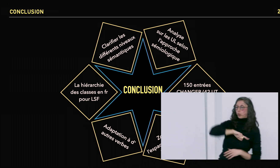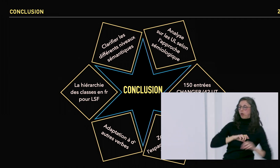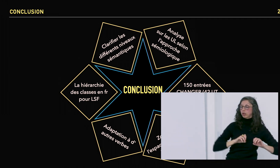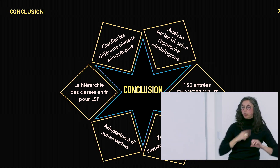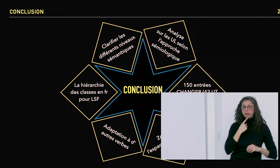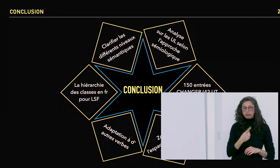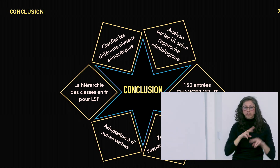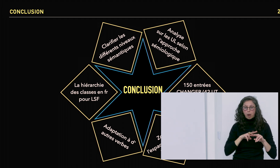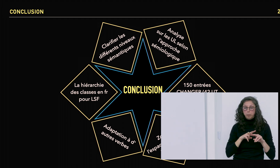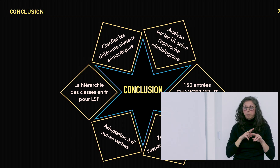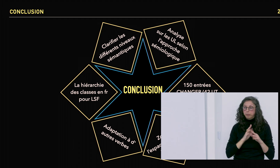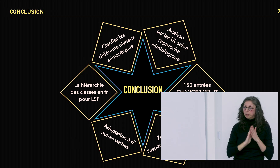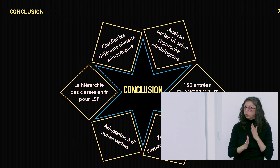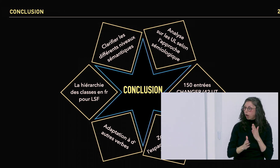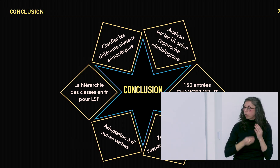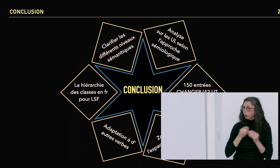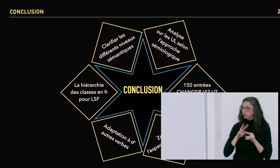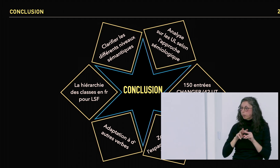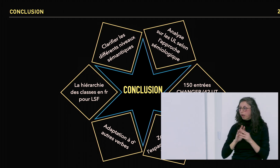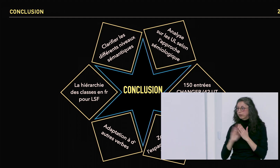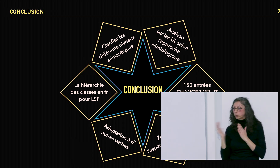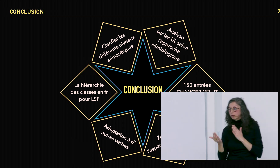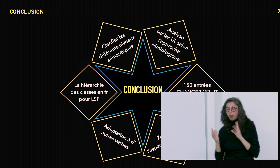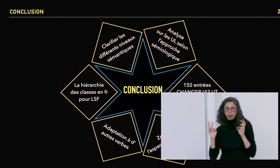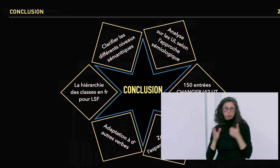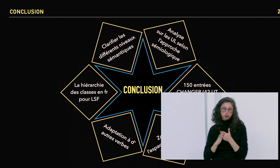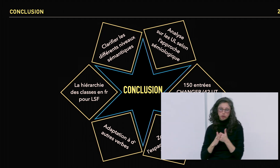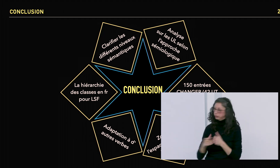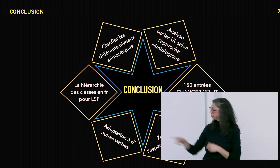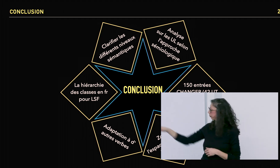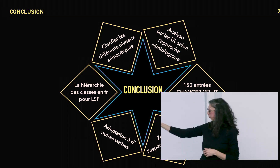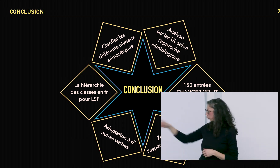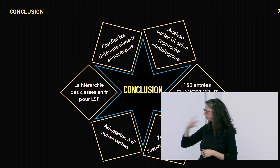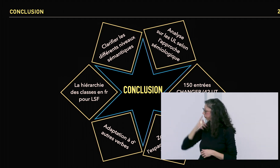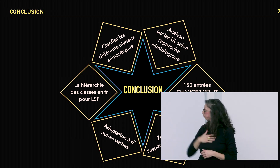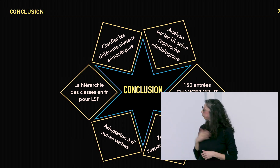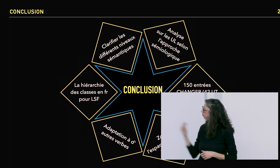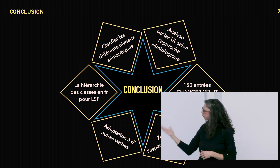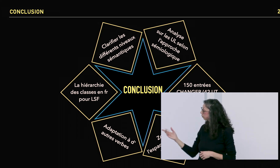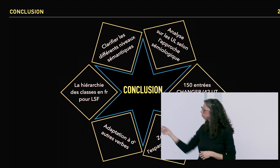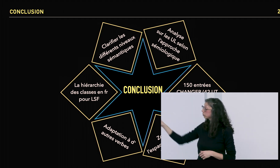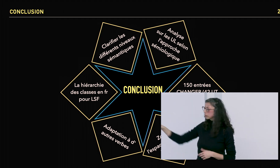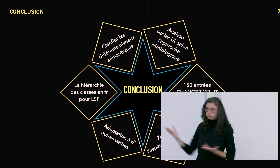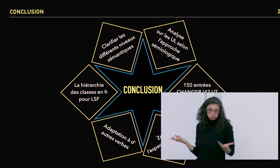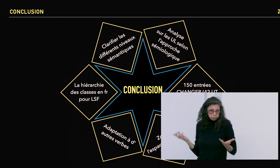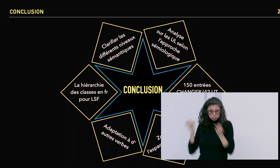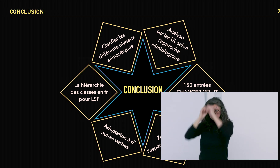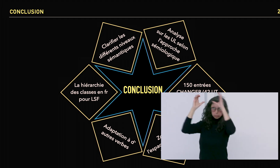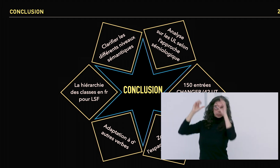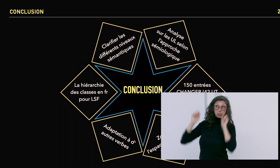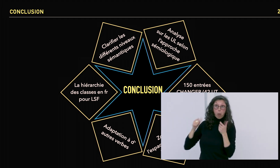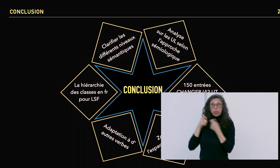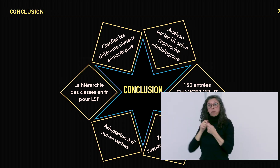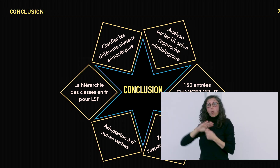qui permettent d'exprimer le transitif et d'autres l'intransitif. On peut se poser la question aussi si toutes ces